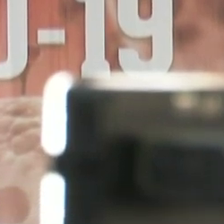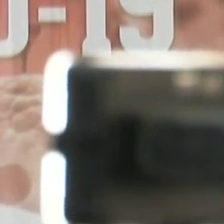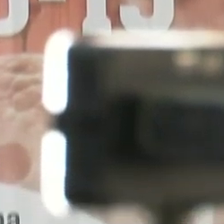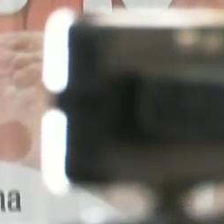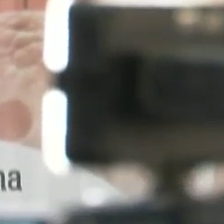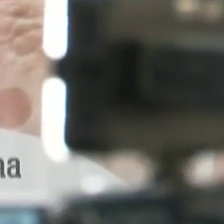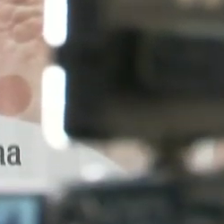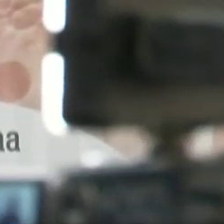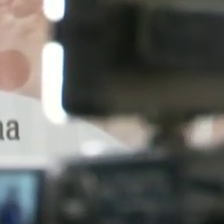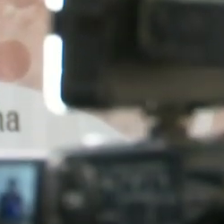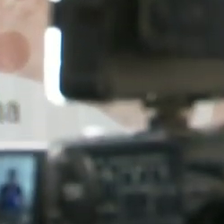durante o mês de maio. Obrigado.